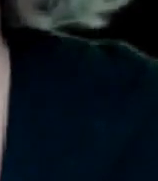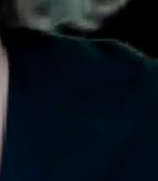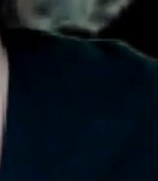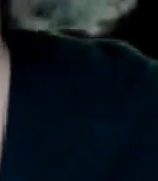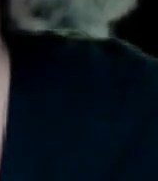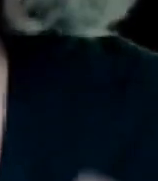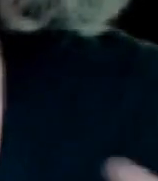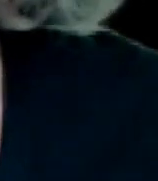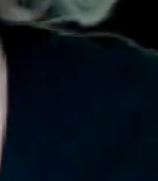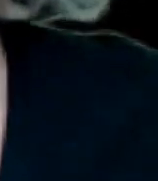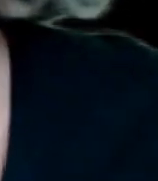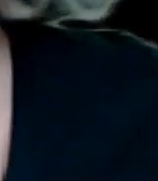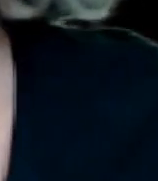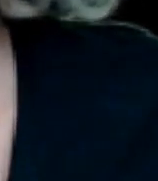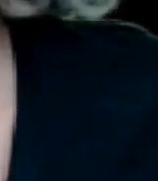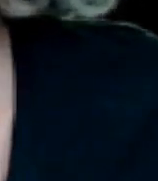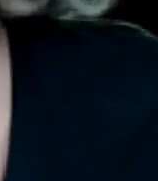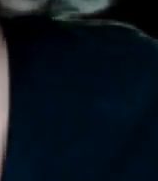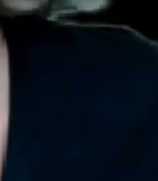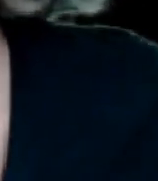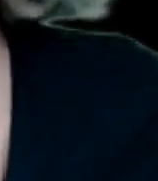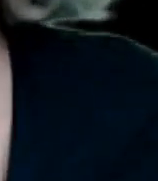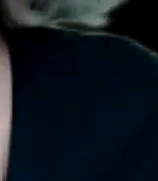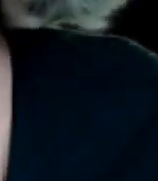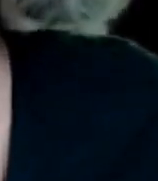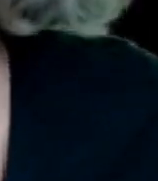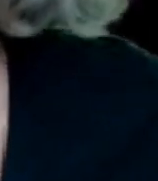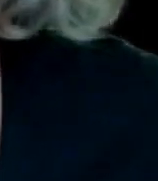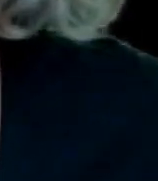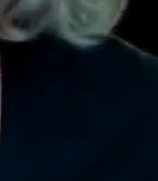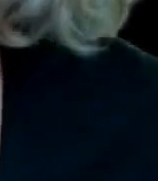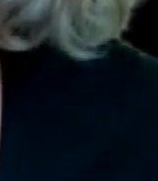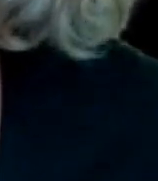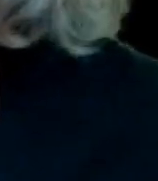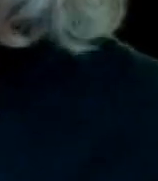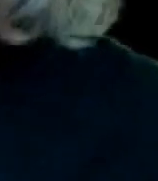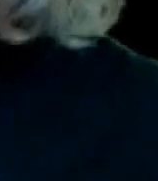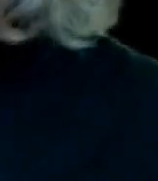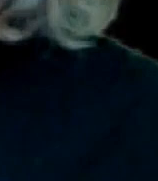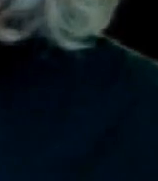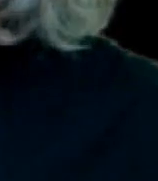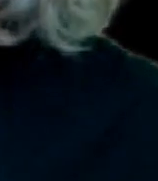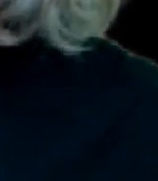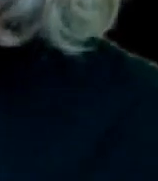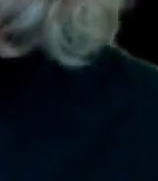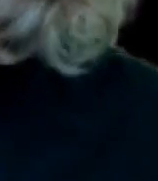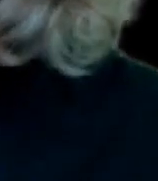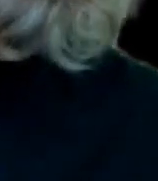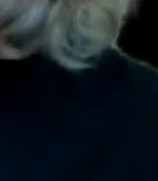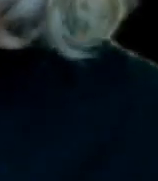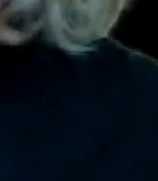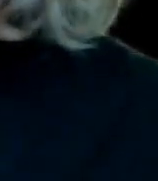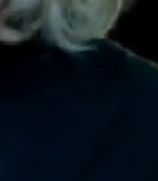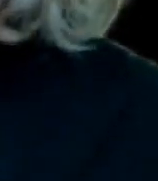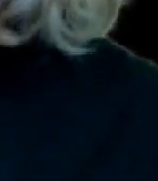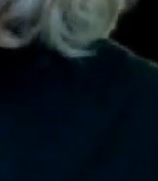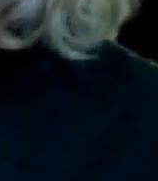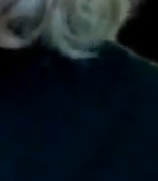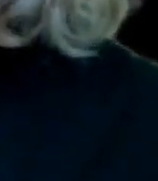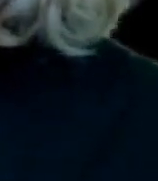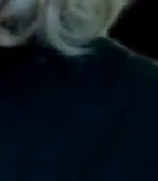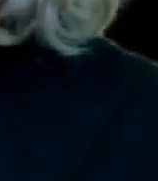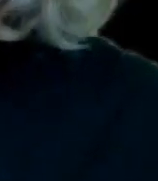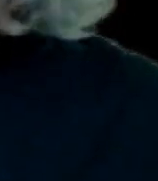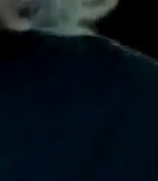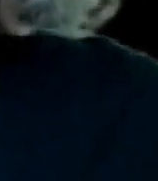comunicando que están están emocionados con nuestro presidente lo ven como un héroe porque están